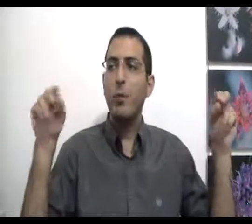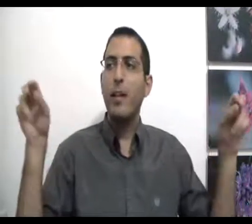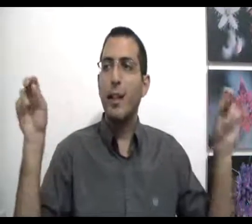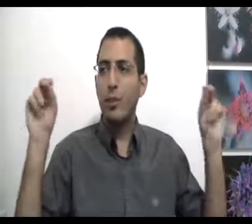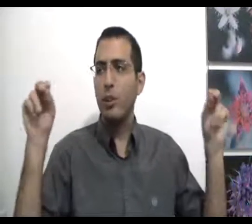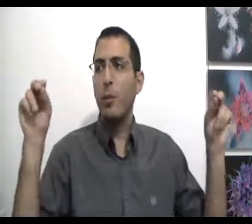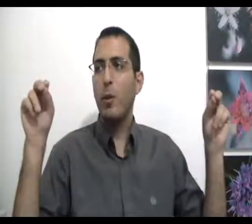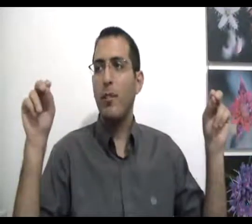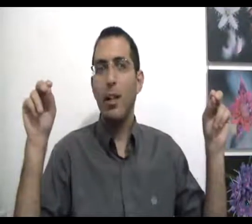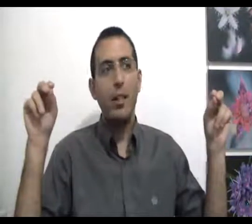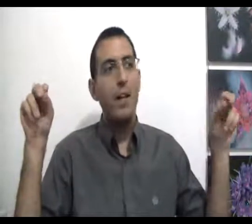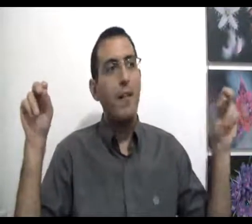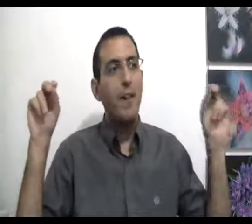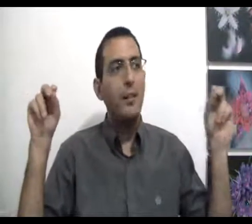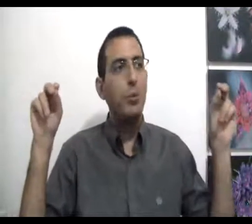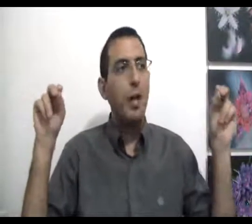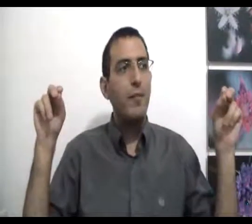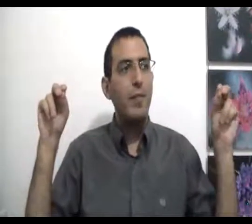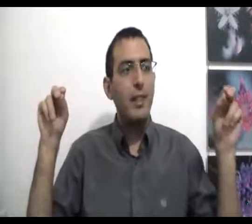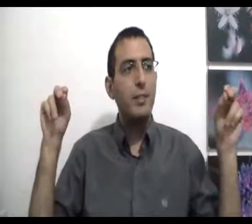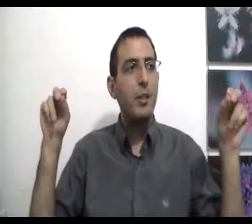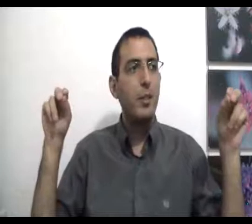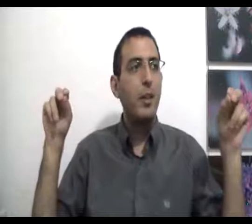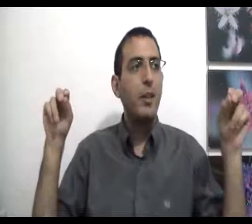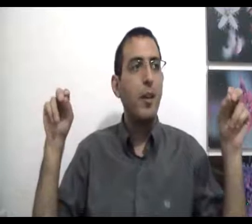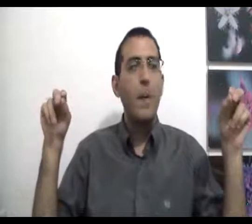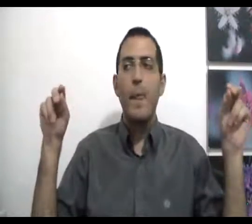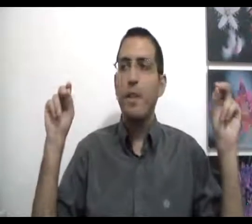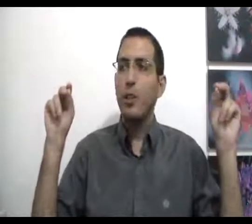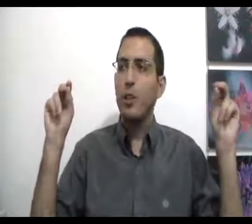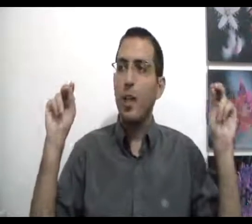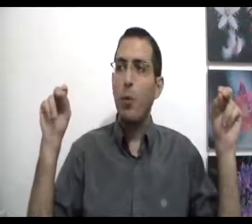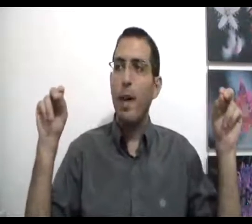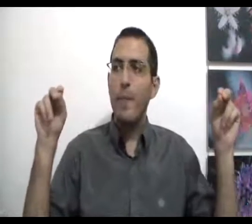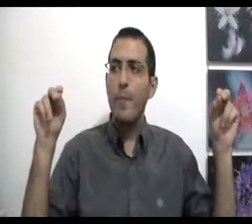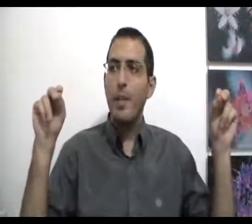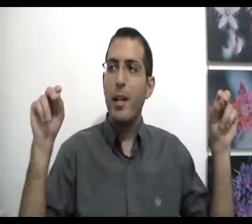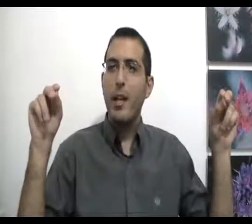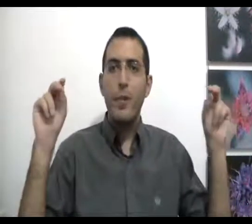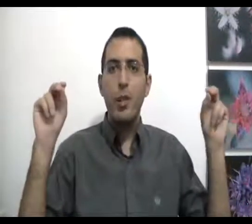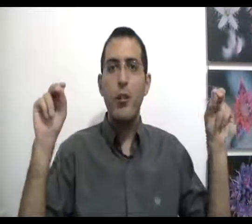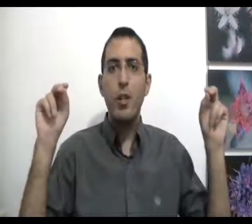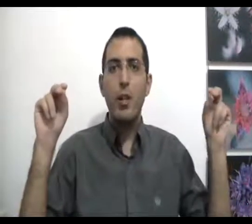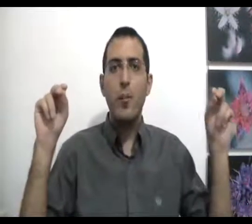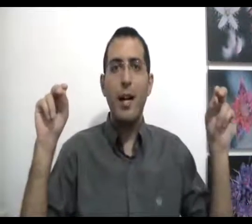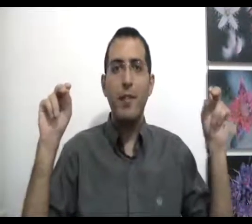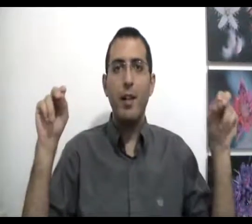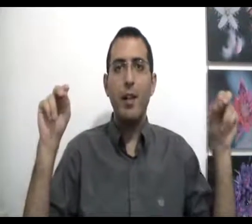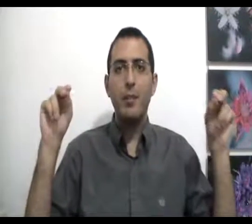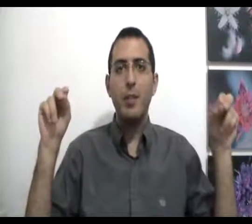הוא יראה את האחדות שבכל דבר ואז הוא יאהה ואהבה עצמית אמיתית ושדהיה לכולם המשך של יום אהבה עצמית